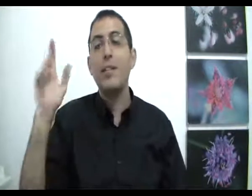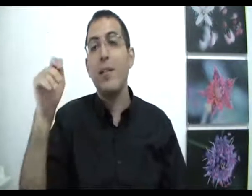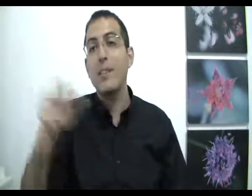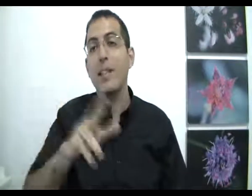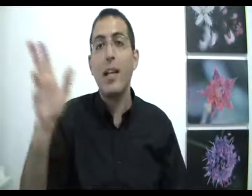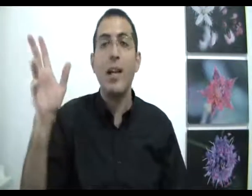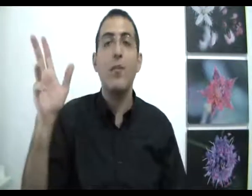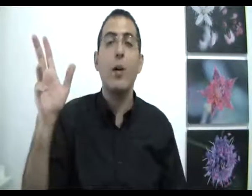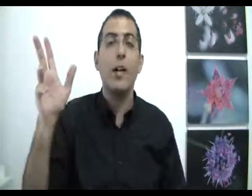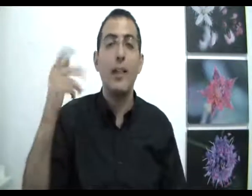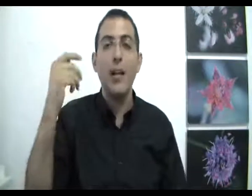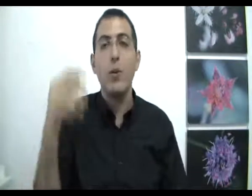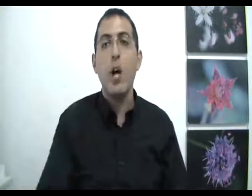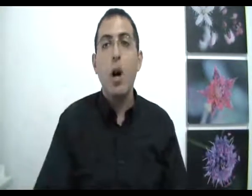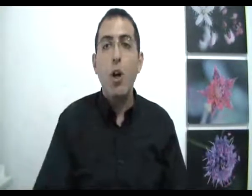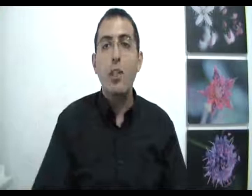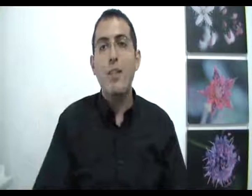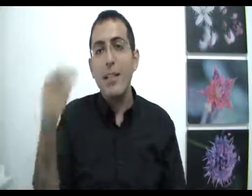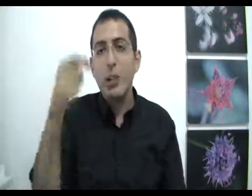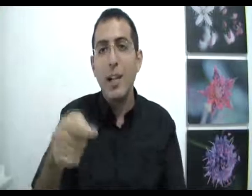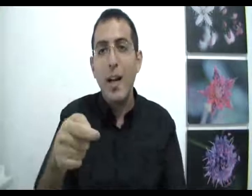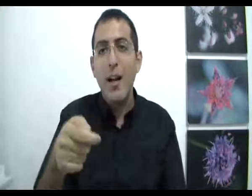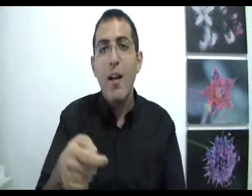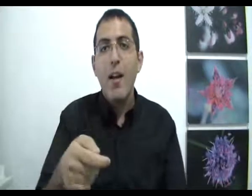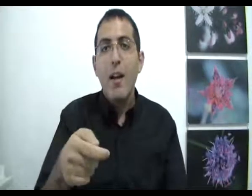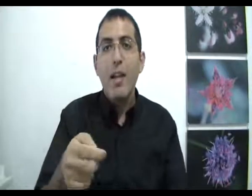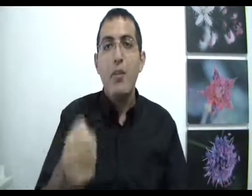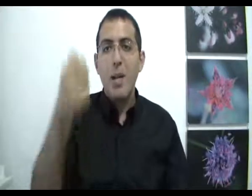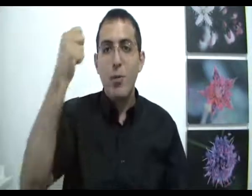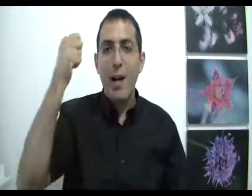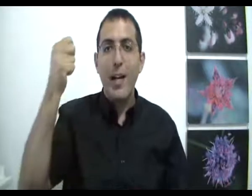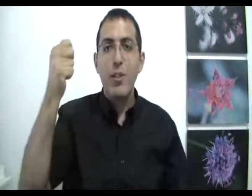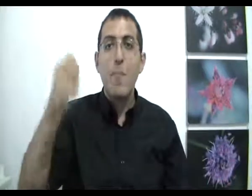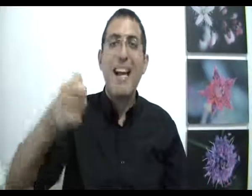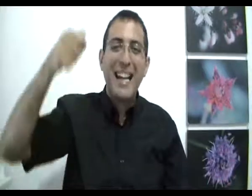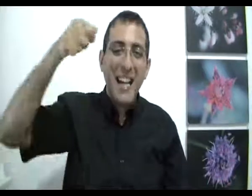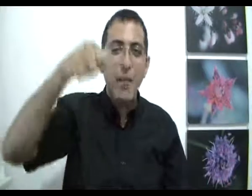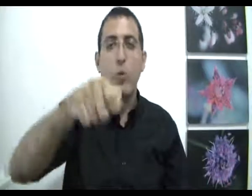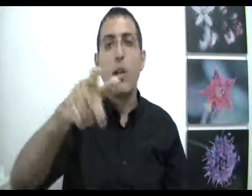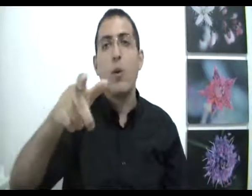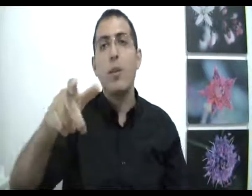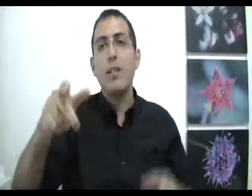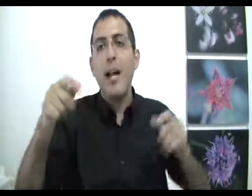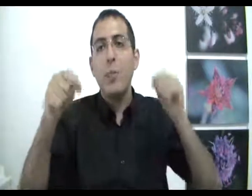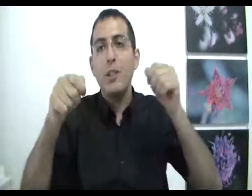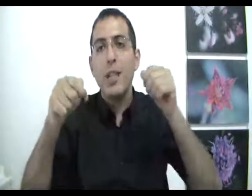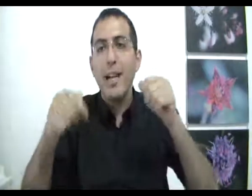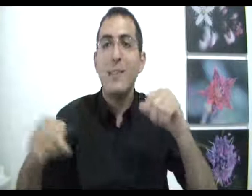שהדבר הזה יקרה ככה ולא אחרת דהיינו, או שהדבר הזה שקרה, יש משהו אחר שמחייב אותו לקרות, דהיינו מה שקרה זה